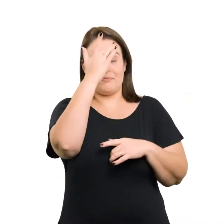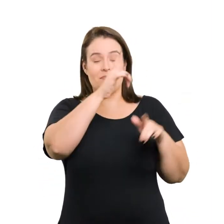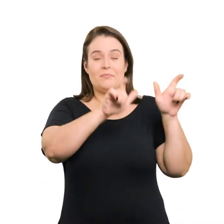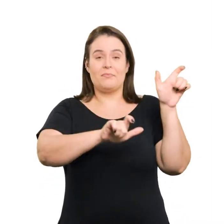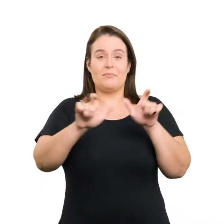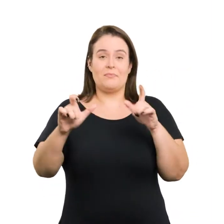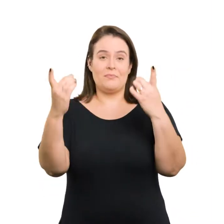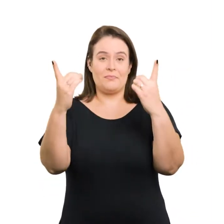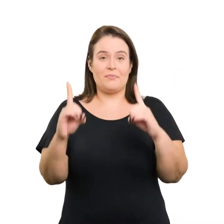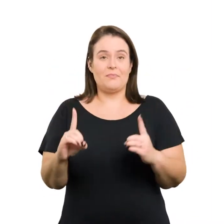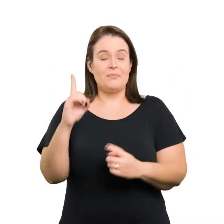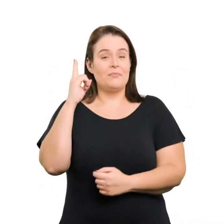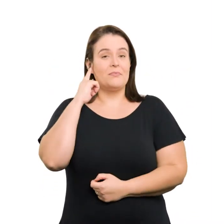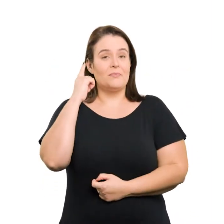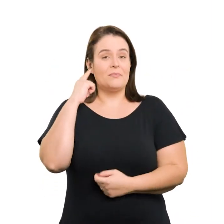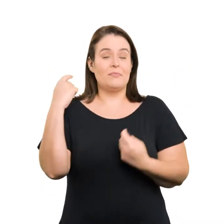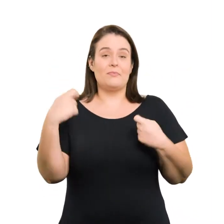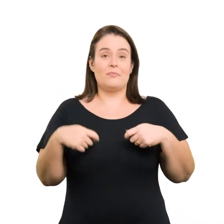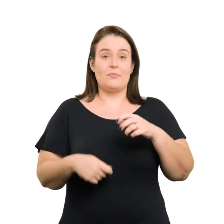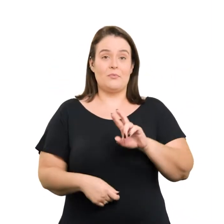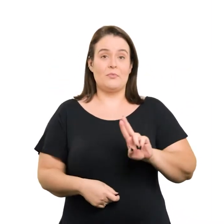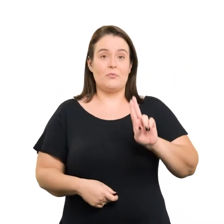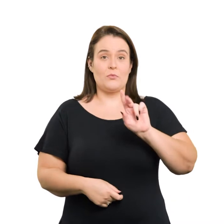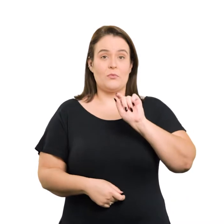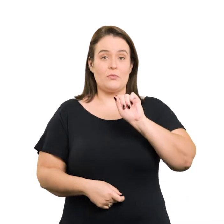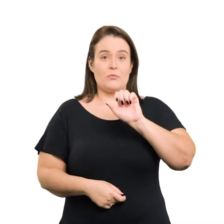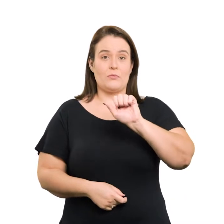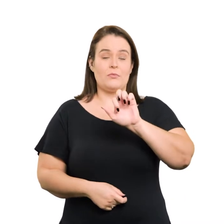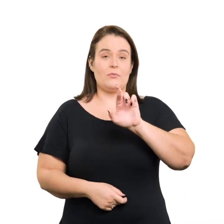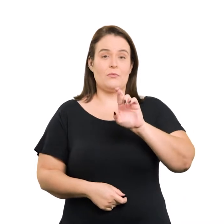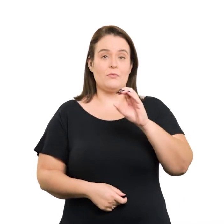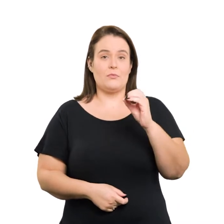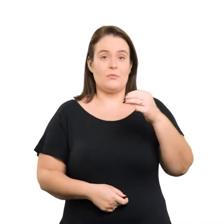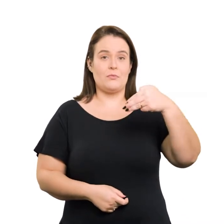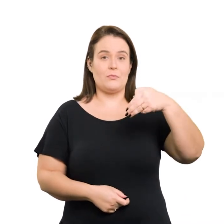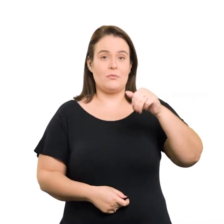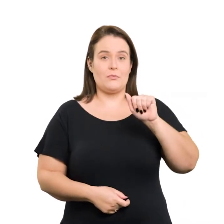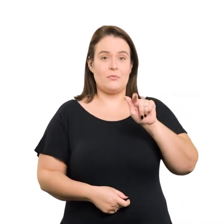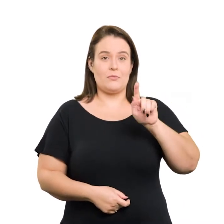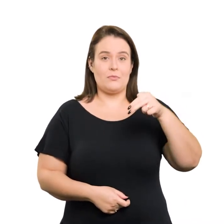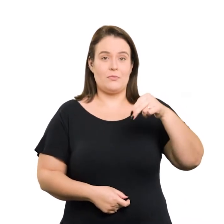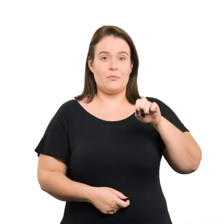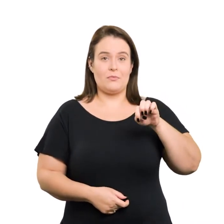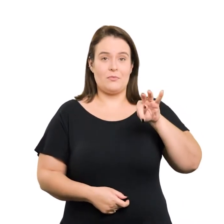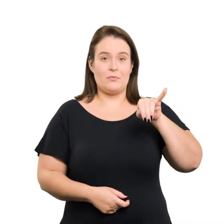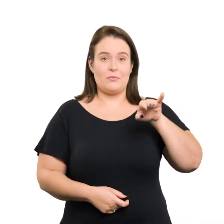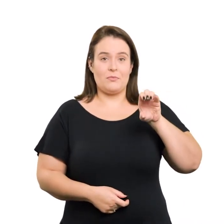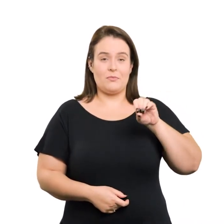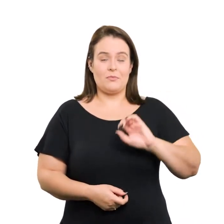para atender pessoas com deficiência auditiva, recomenda-se o aro magnético.